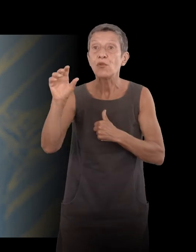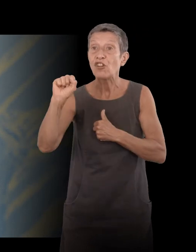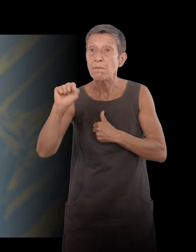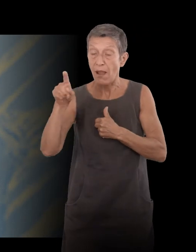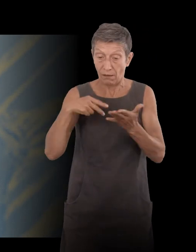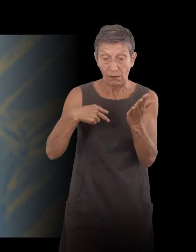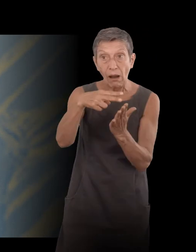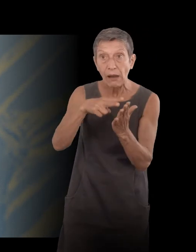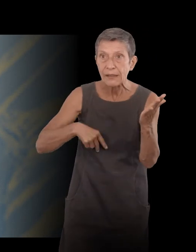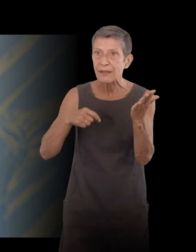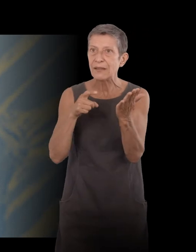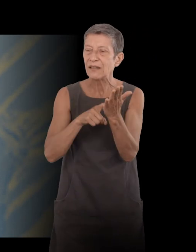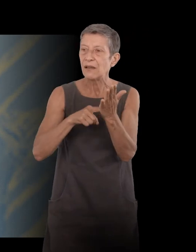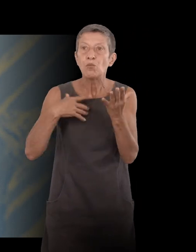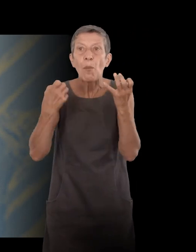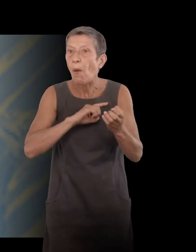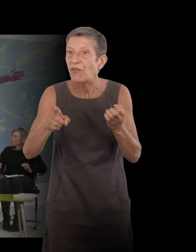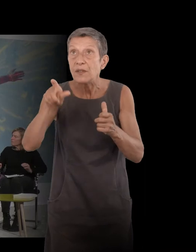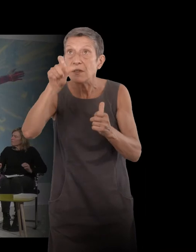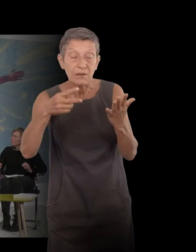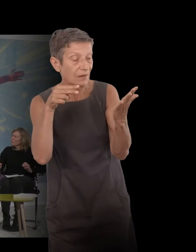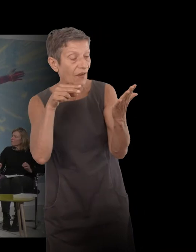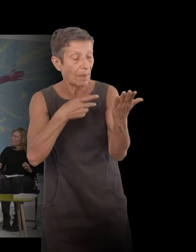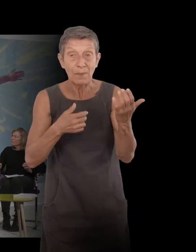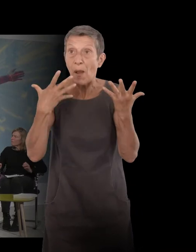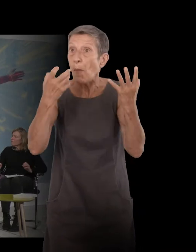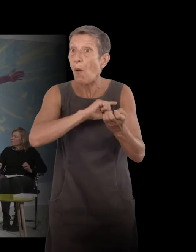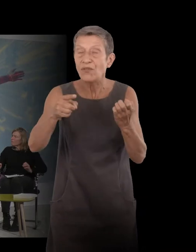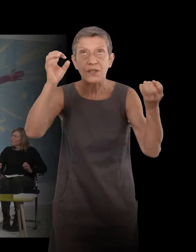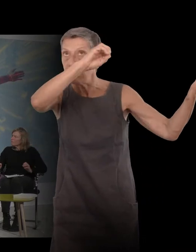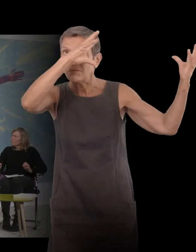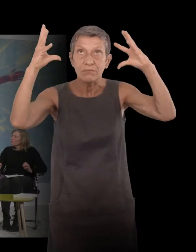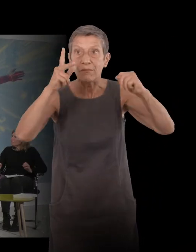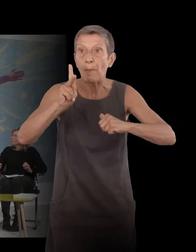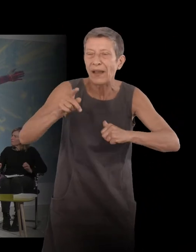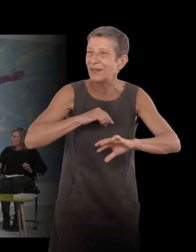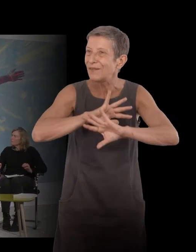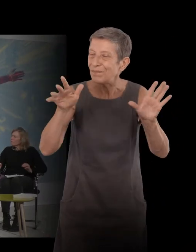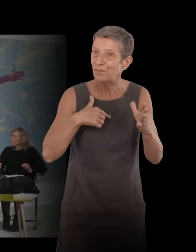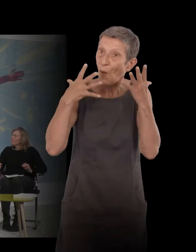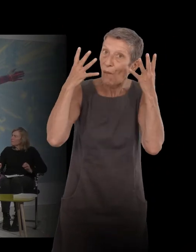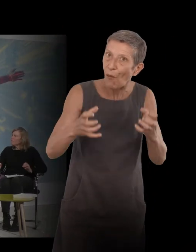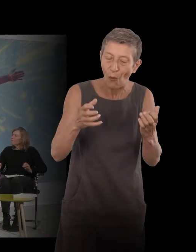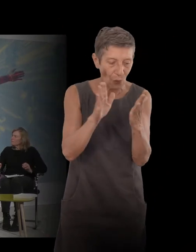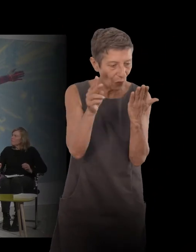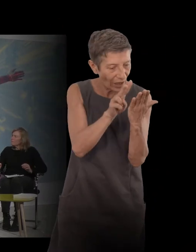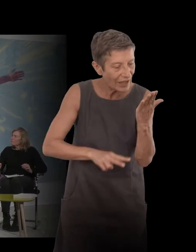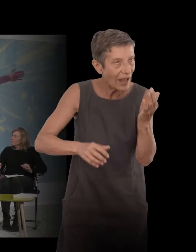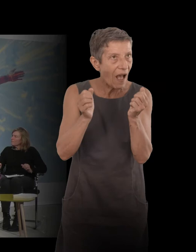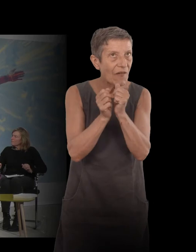croit que ça se passe à Paris. Je veux entendre la musique que j'entends dans les films américains, par exemple. Ou si je lis